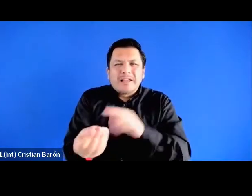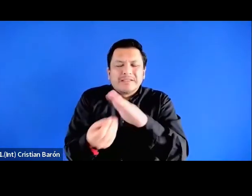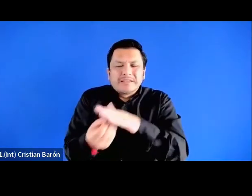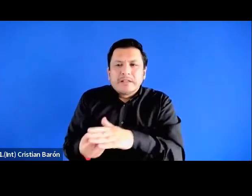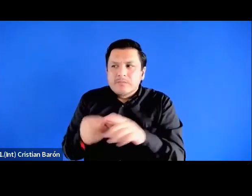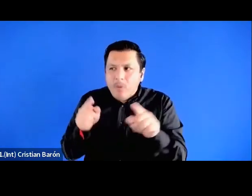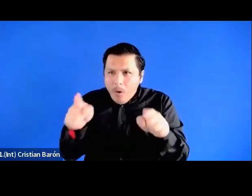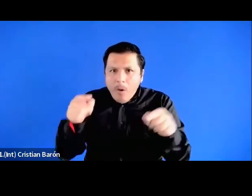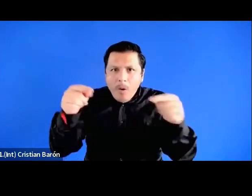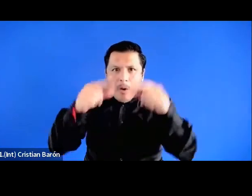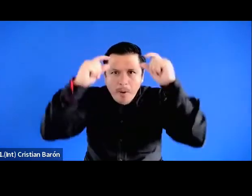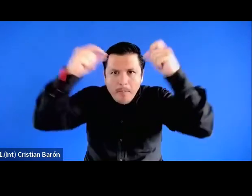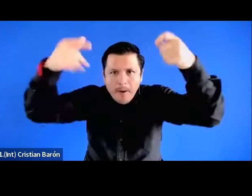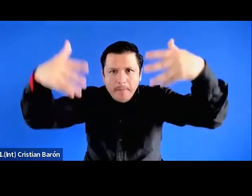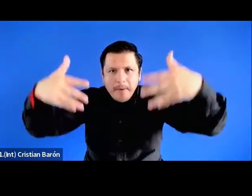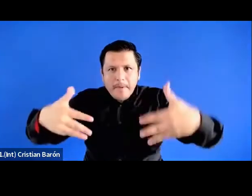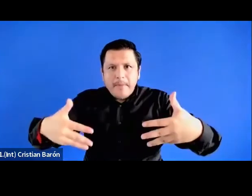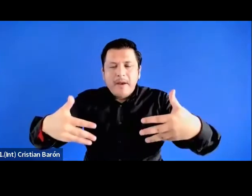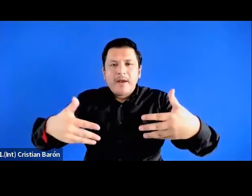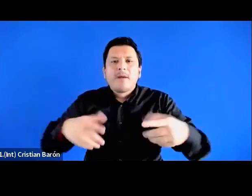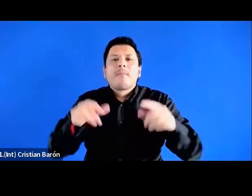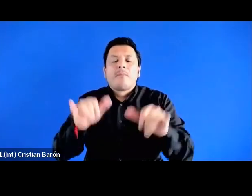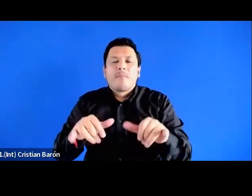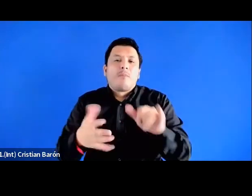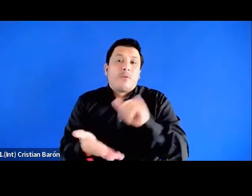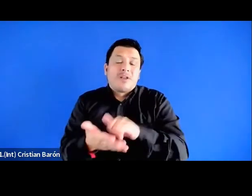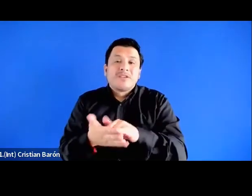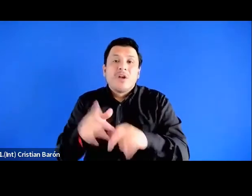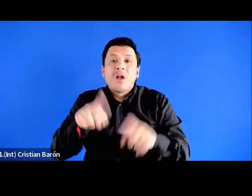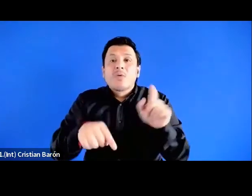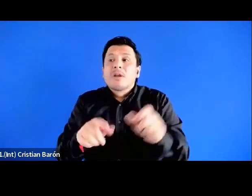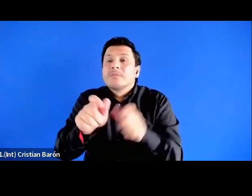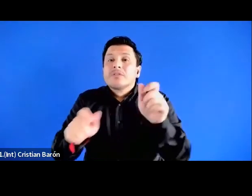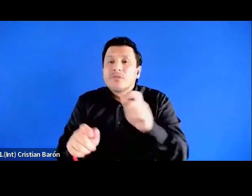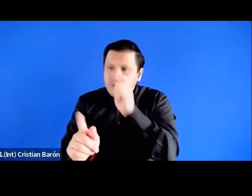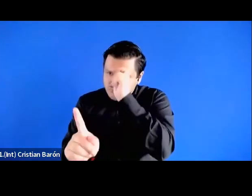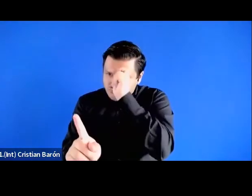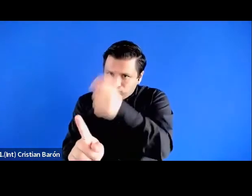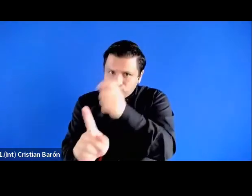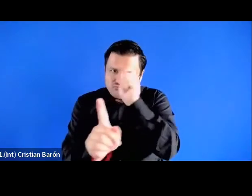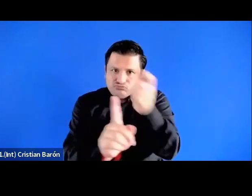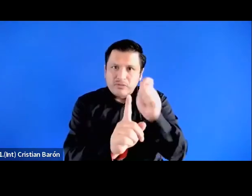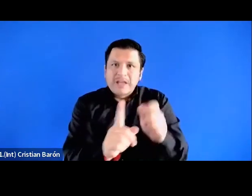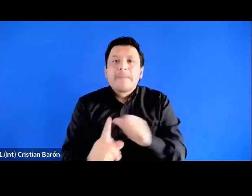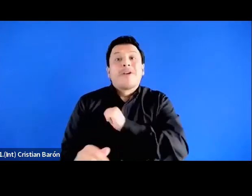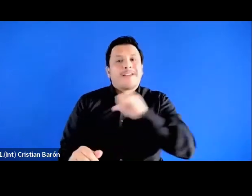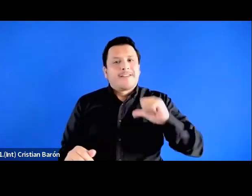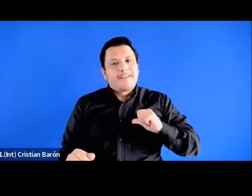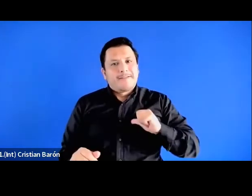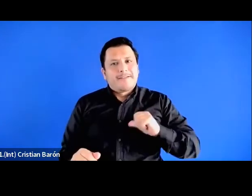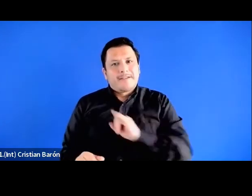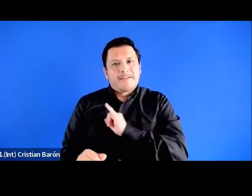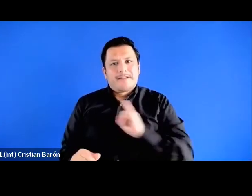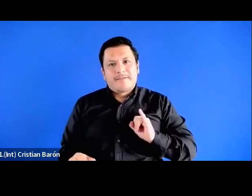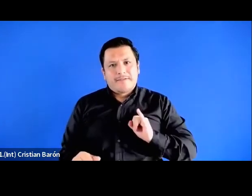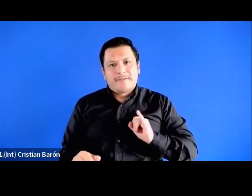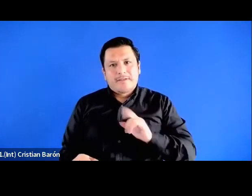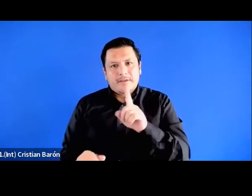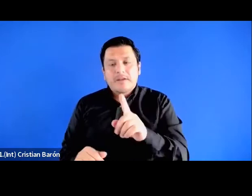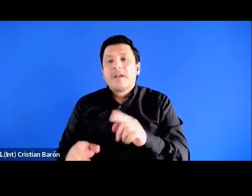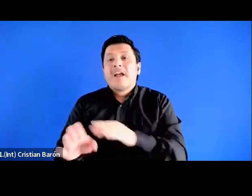hay una relación aquí sobre la meritocracia individual es decir la mayoría de la gente que Mara con quien Mara dialoga